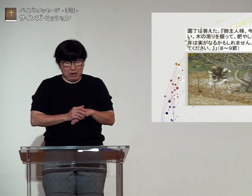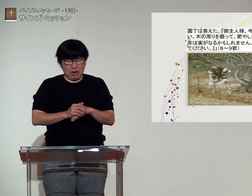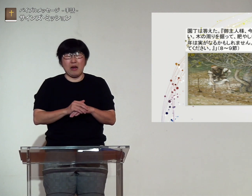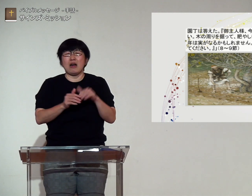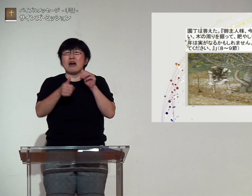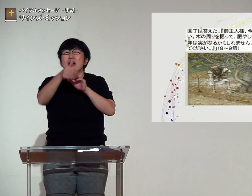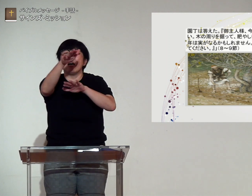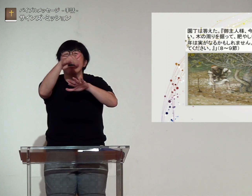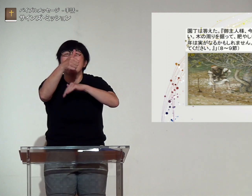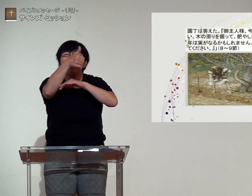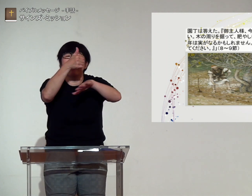ご主人様